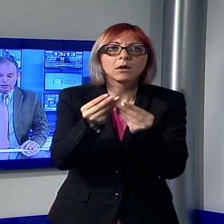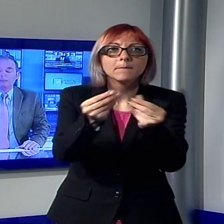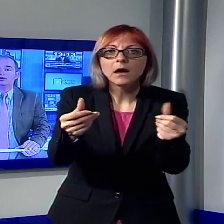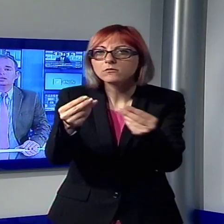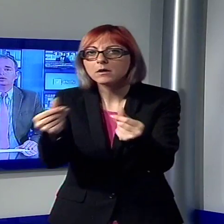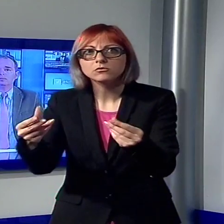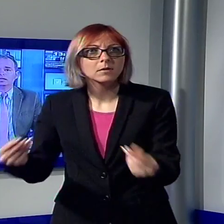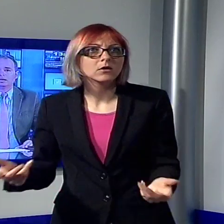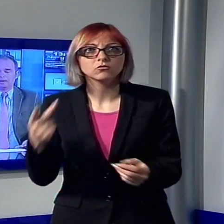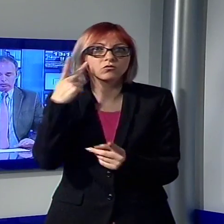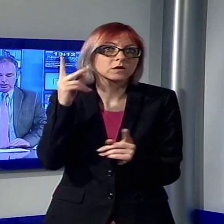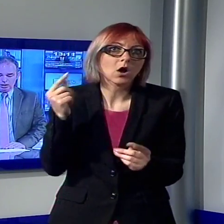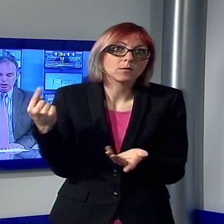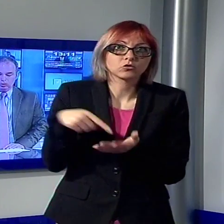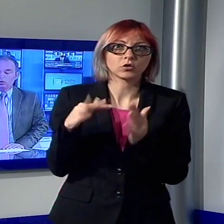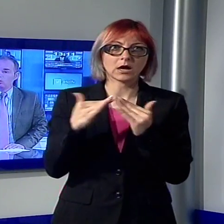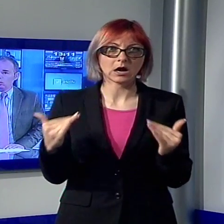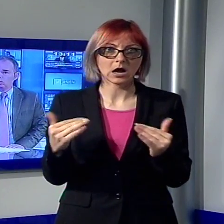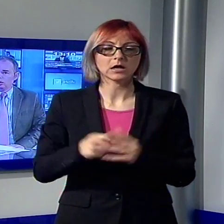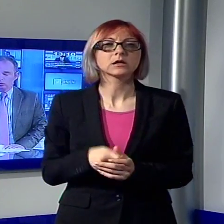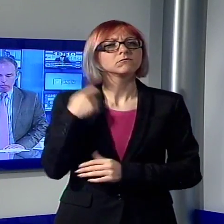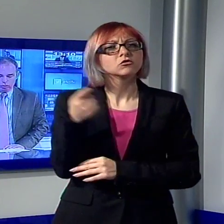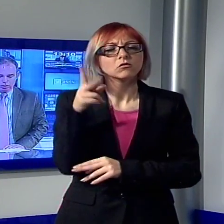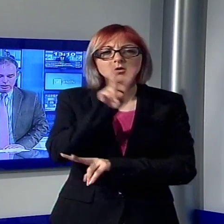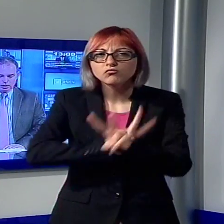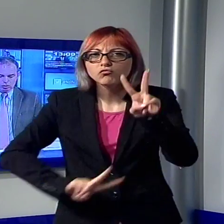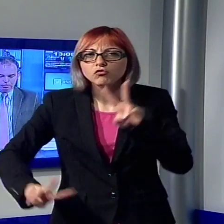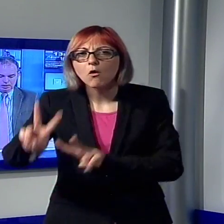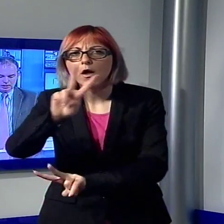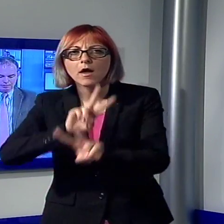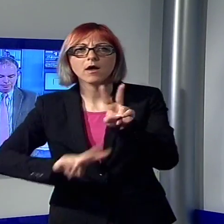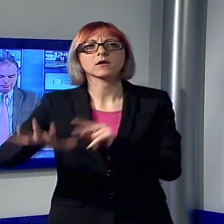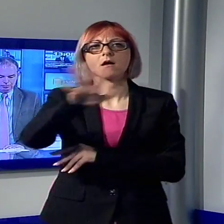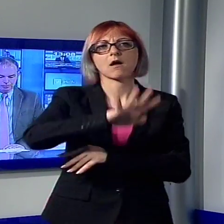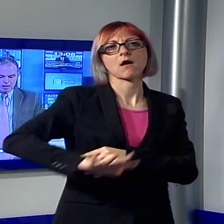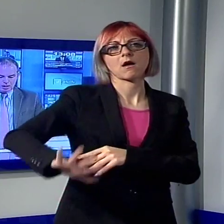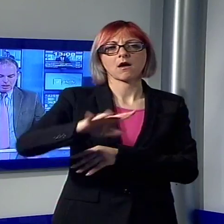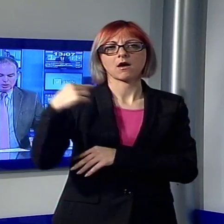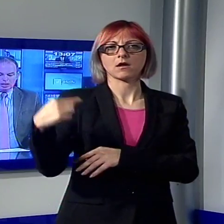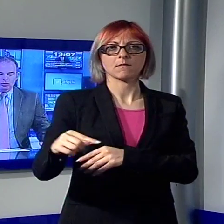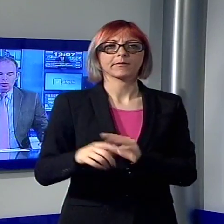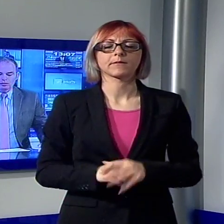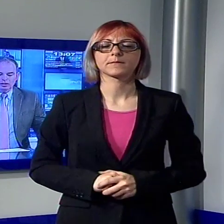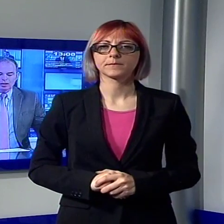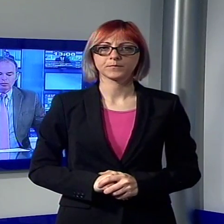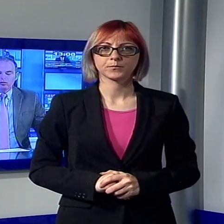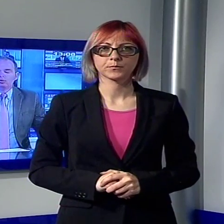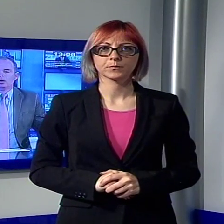dalla polizia municipale di Capannori sono in corso in tutto il compitese. C'è stato uno sventato furto all